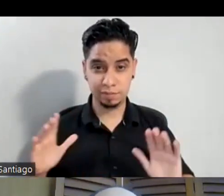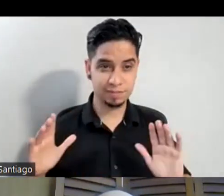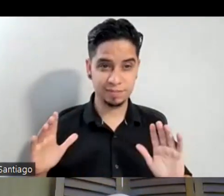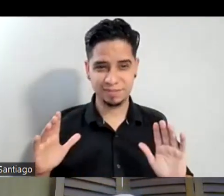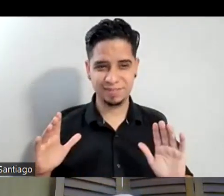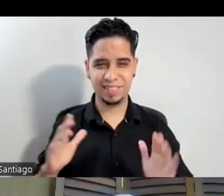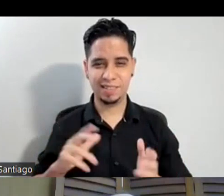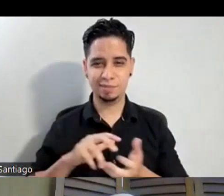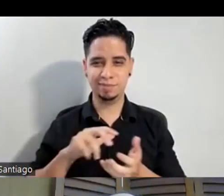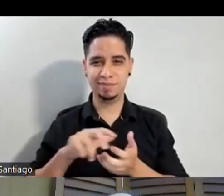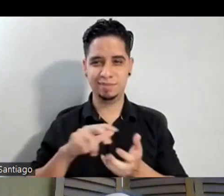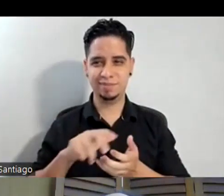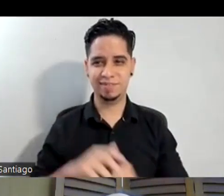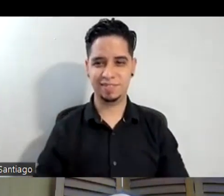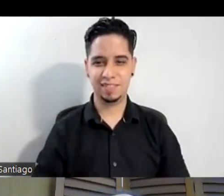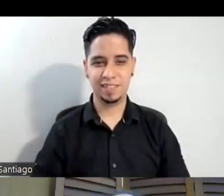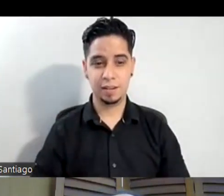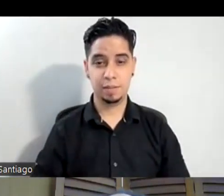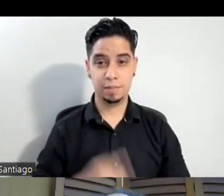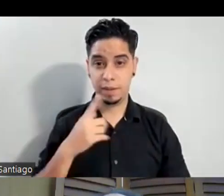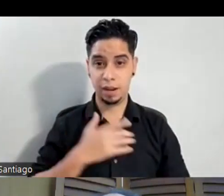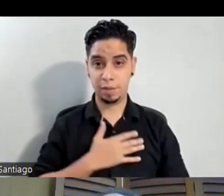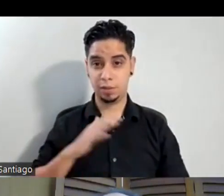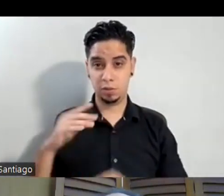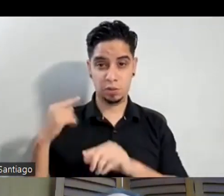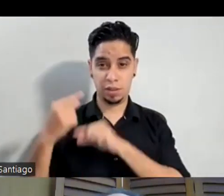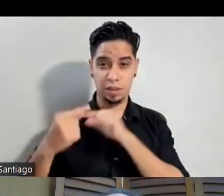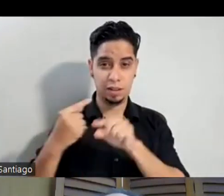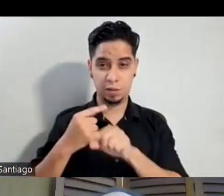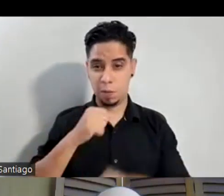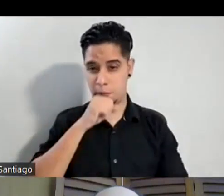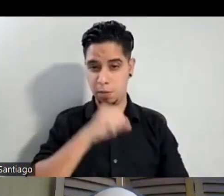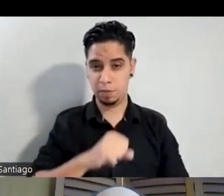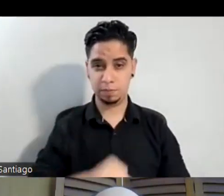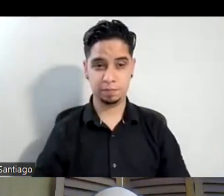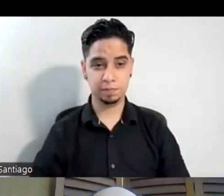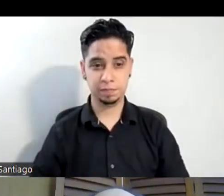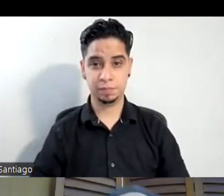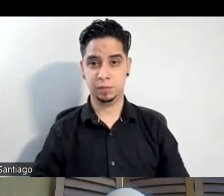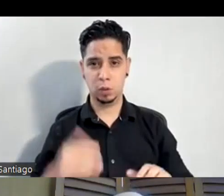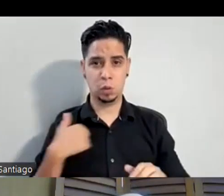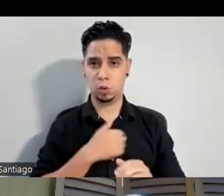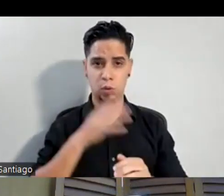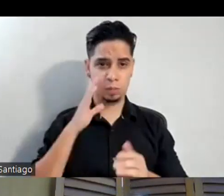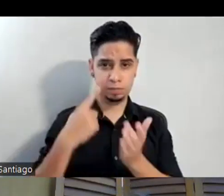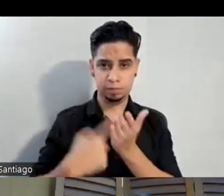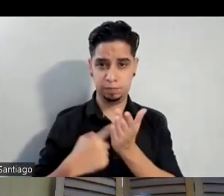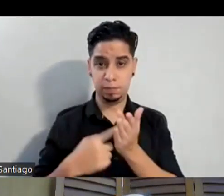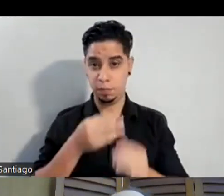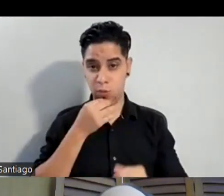Me parece que en su generación me encanta. Bueno, ya vamos a hablar con ella. Pero nos acompaña también el